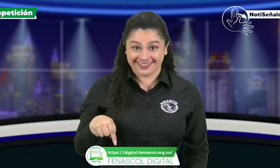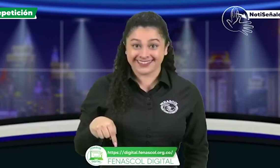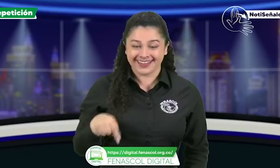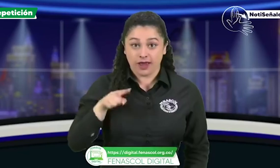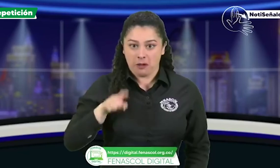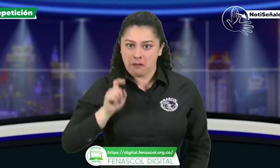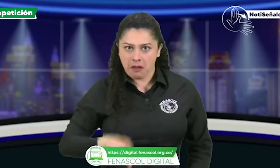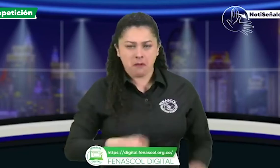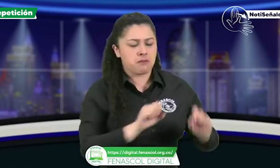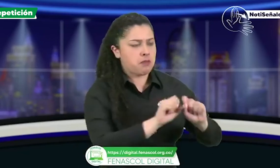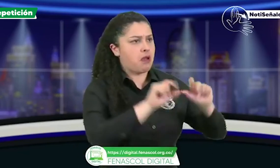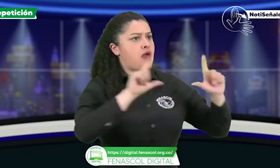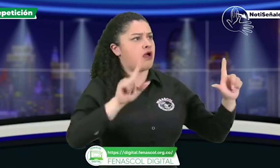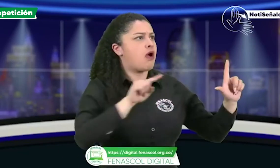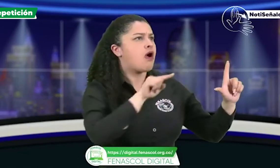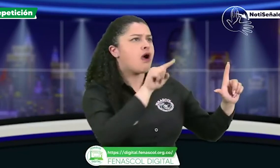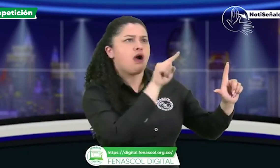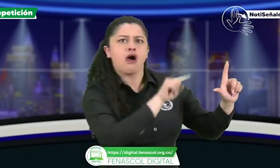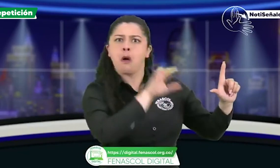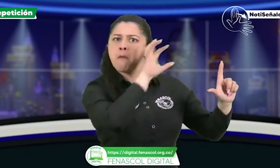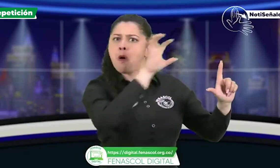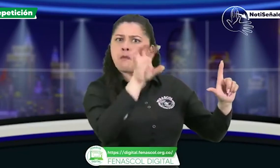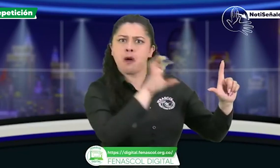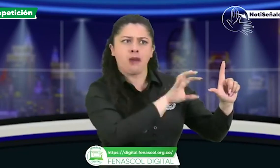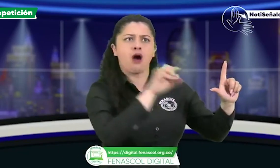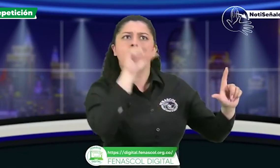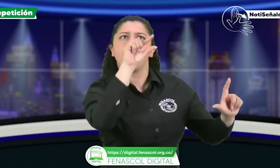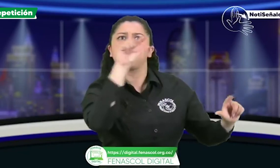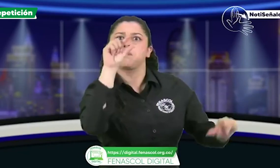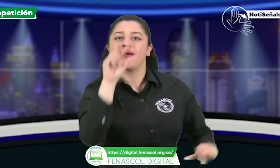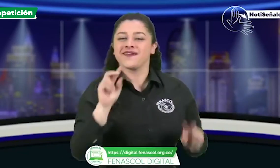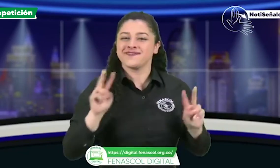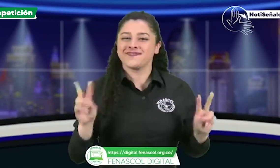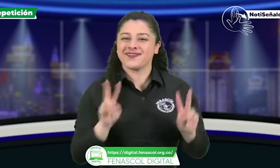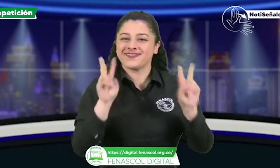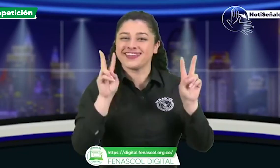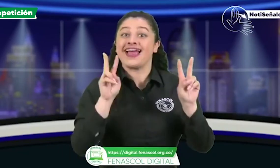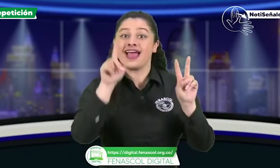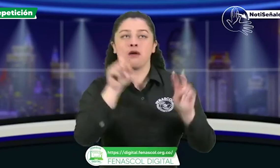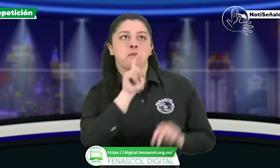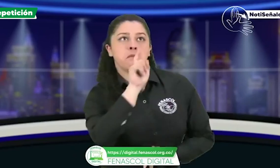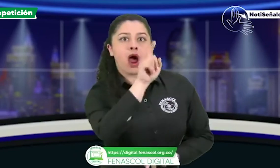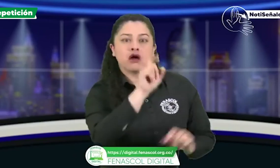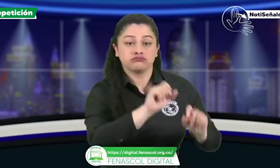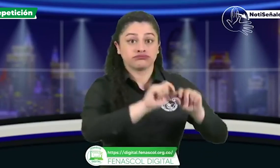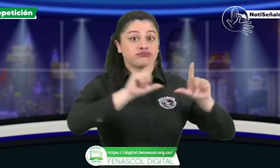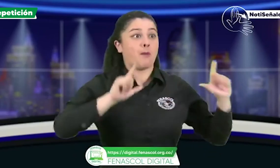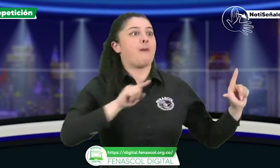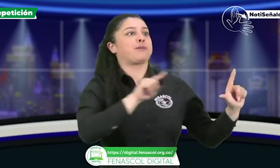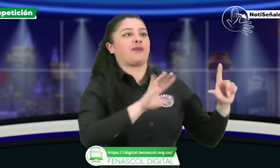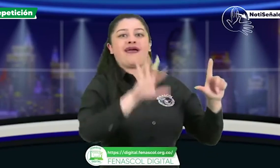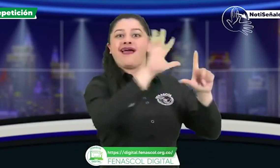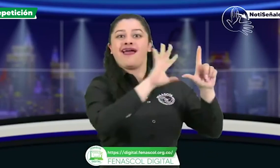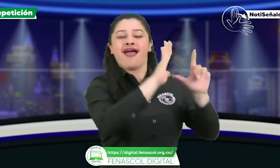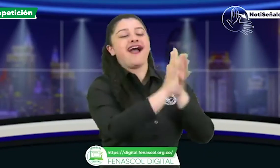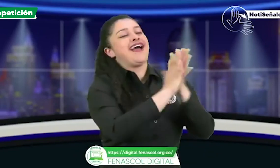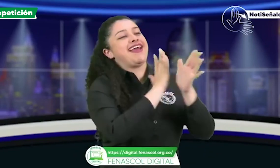Así como aparece en pantalla. Desde allí aparecen todas las transmisiones y van a encontrar el en vivo